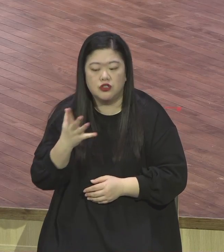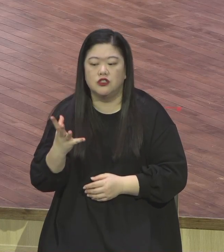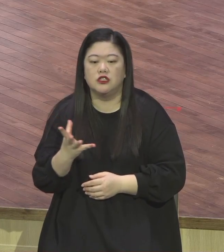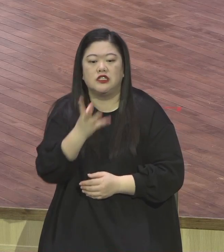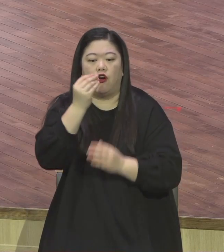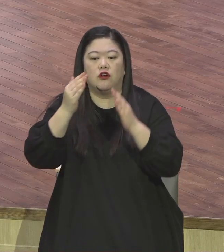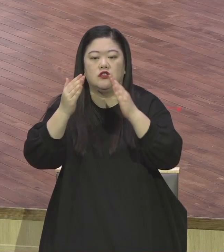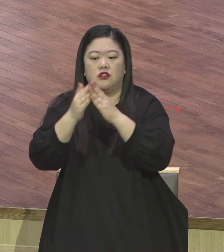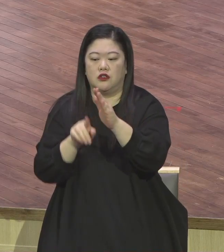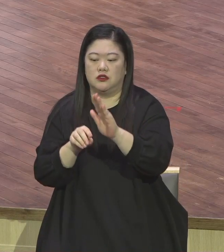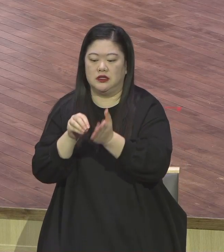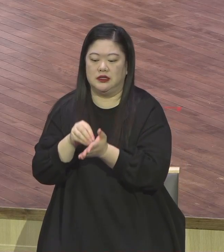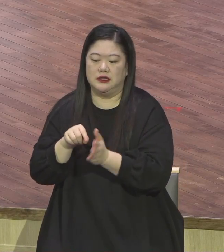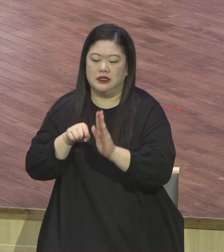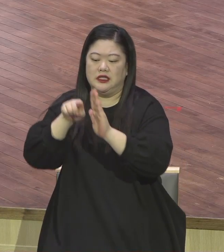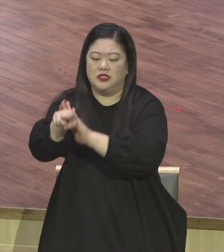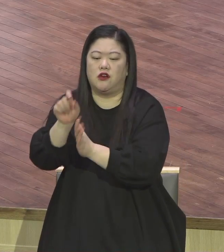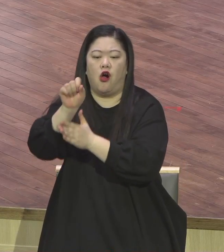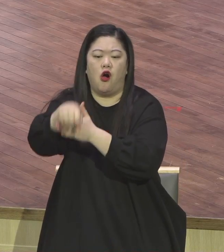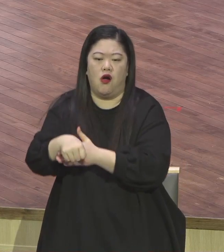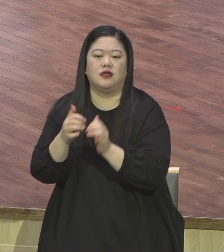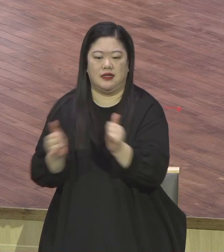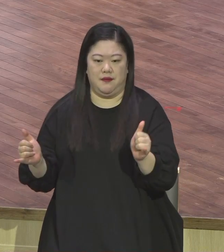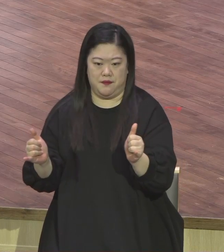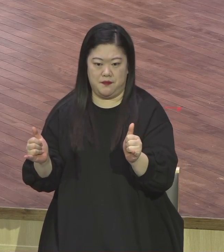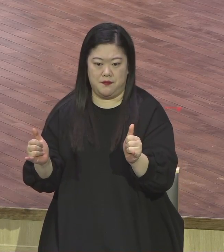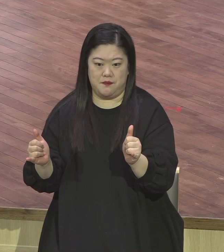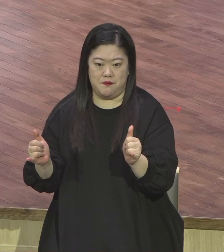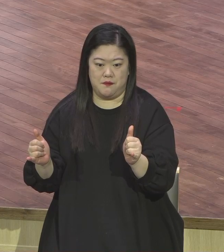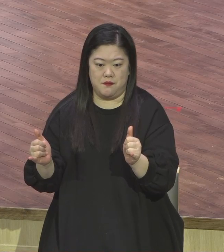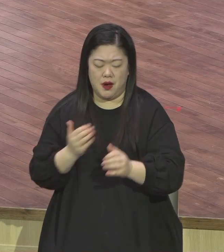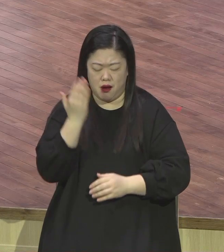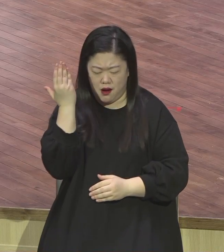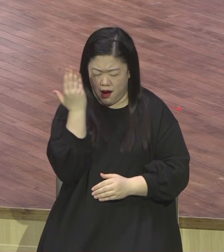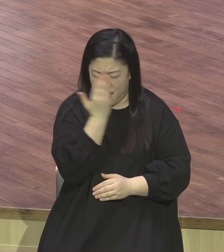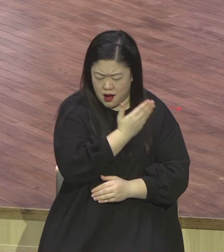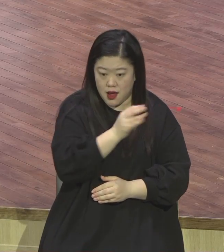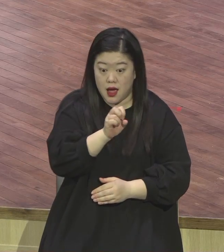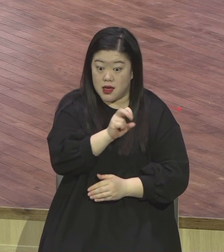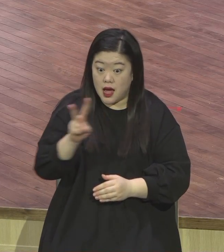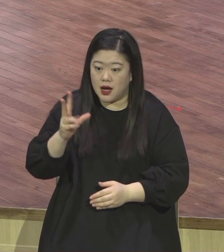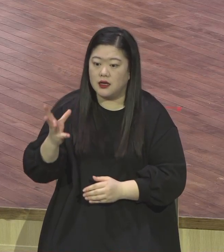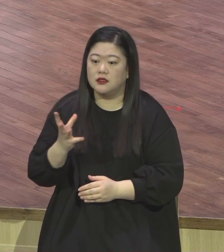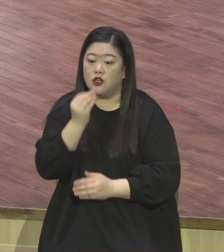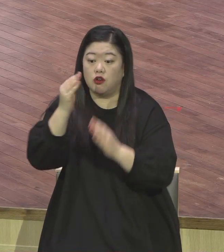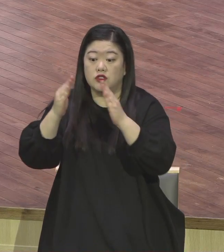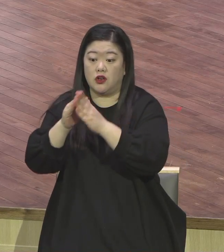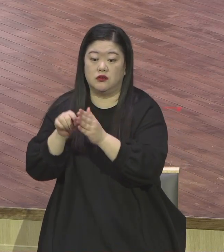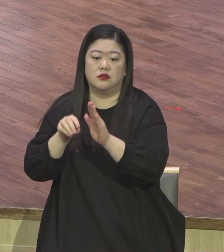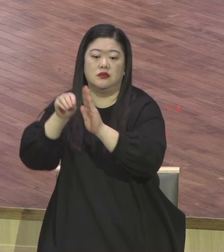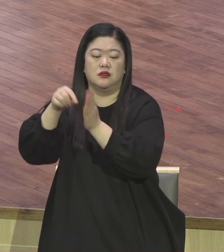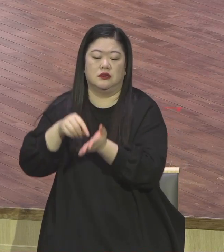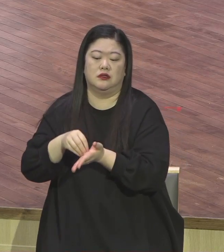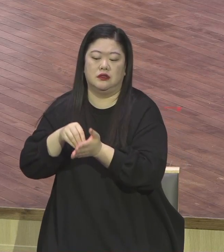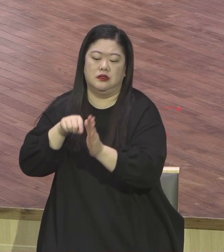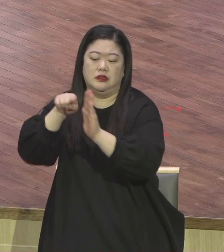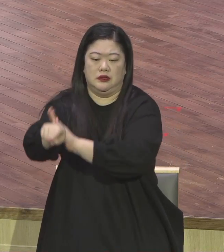그렇게 의미예요 전결한 말은 왜냐하면 하나님은 전결하신 하나님이기 때문에 그